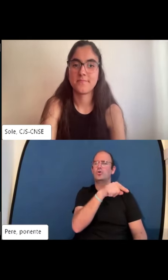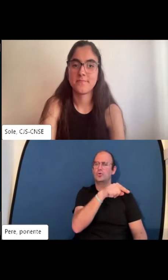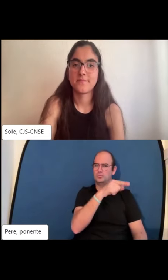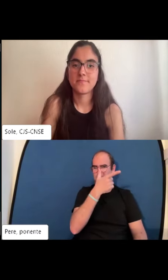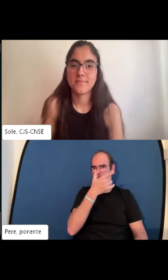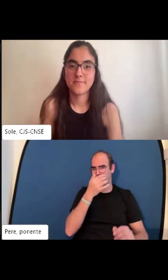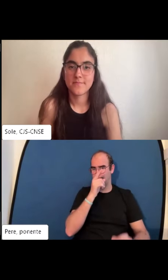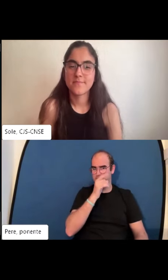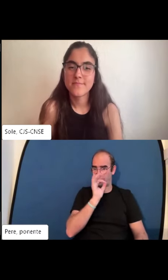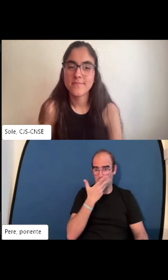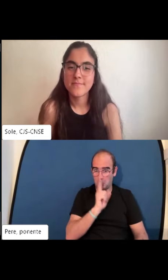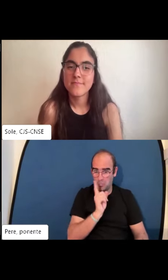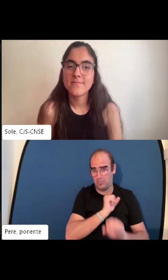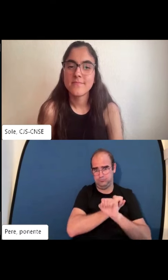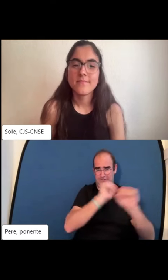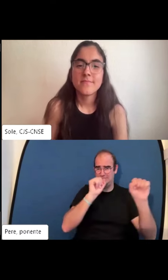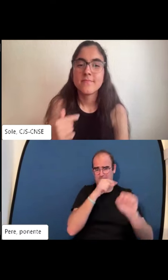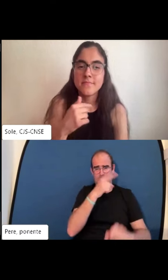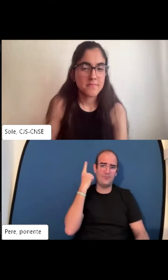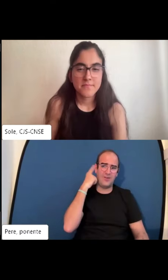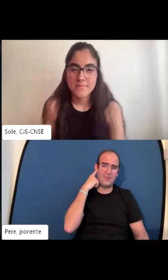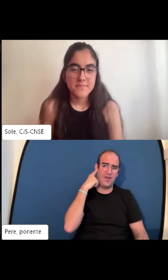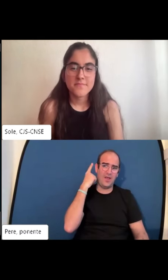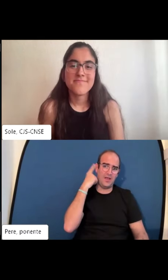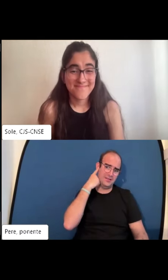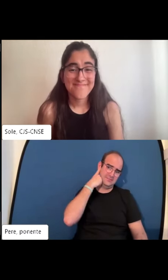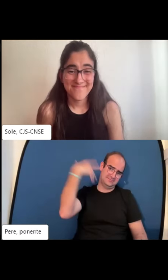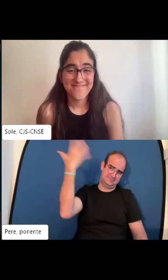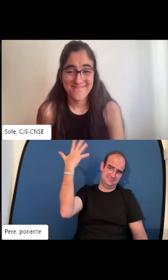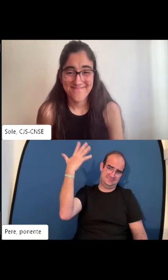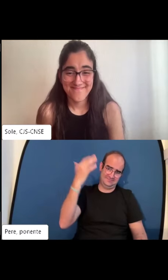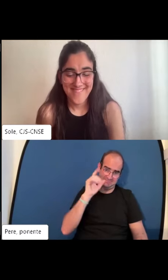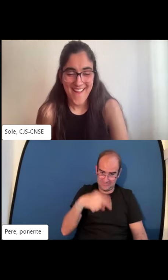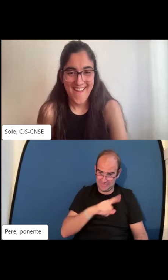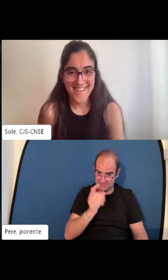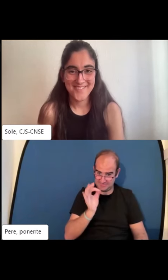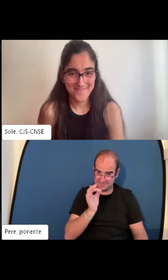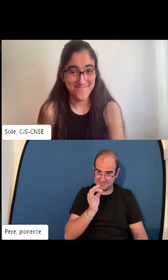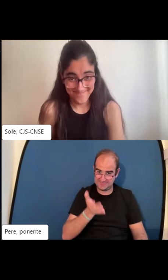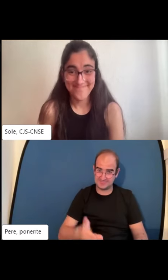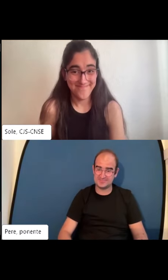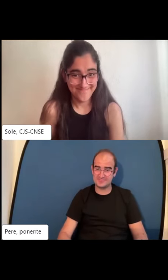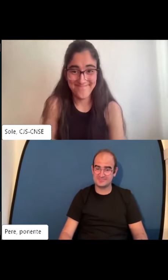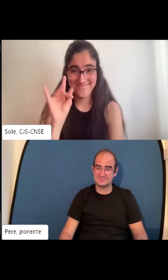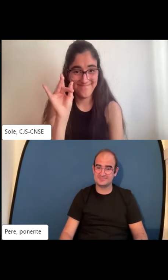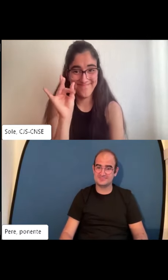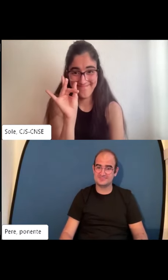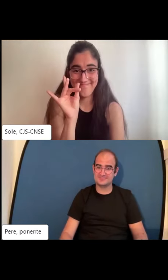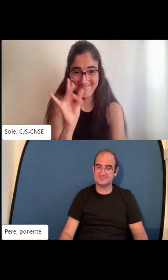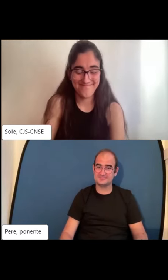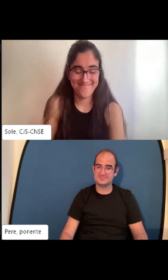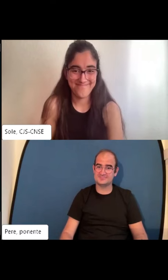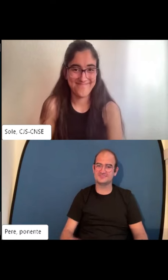te pregunto Sole ¿conoces los Erasmus Plus? son de sobra conocidos ¿verdad?